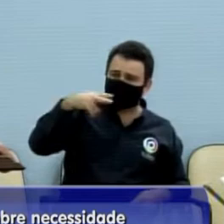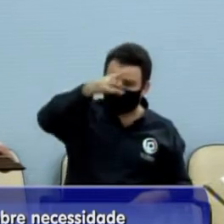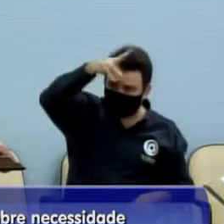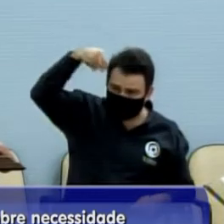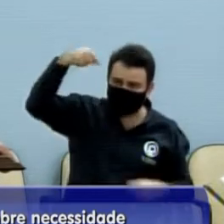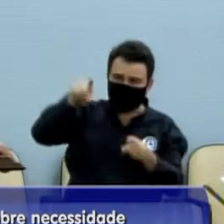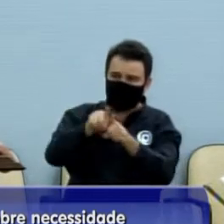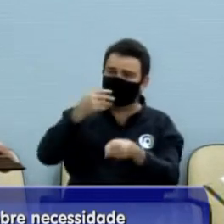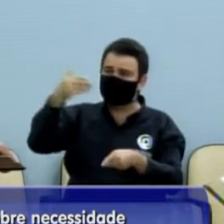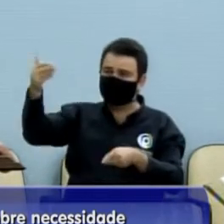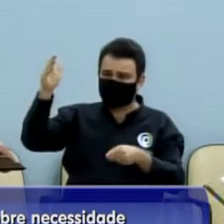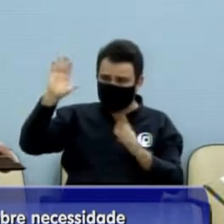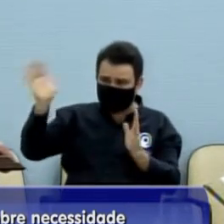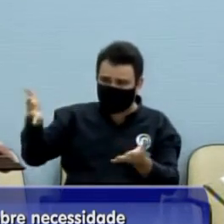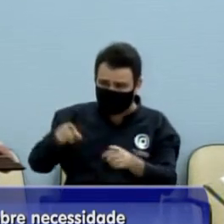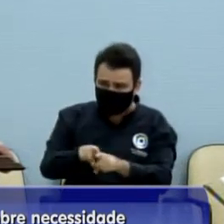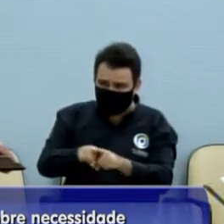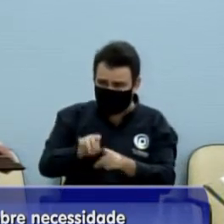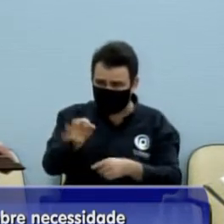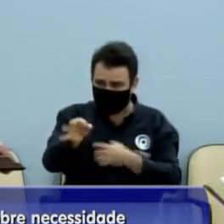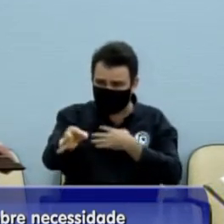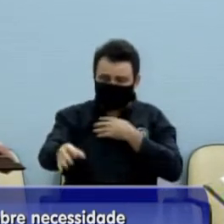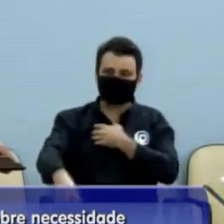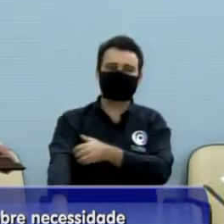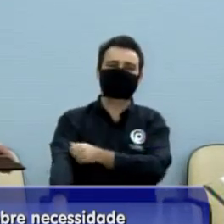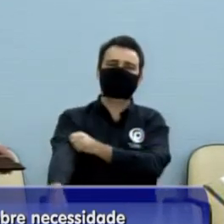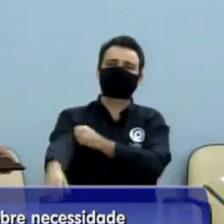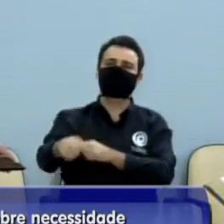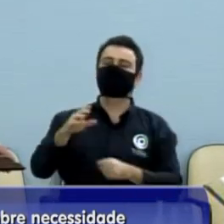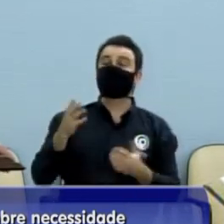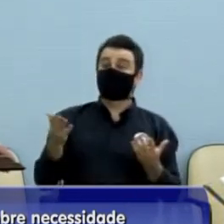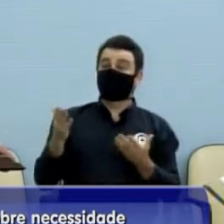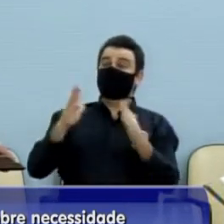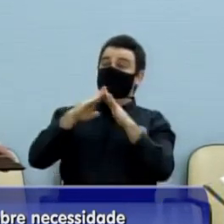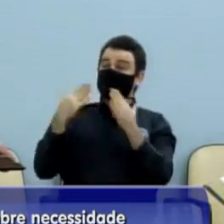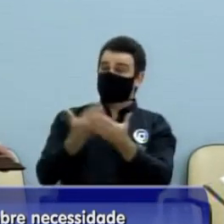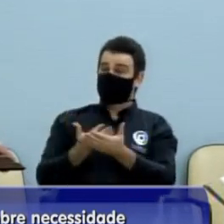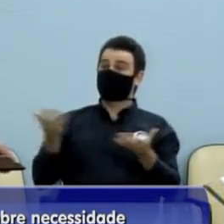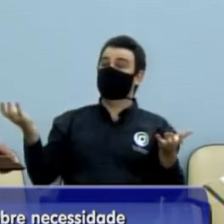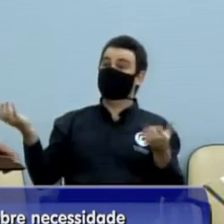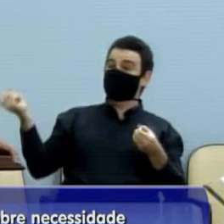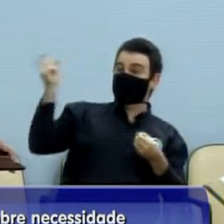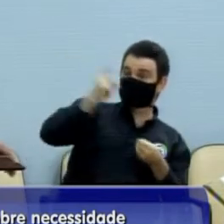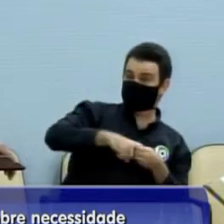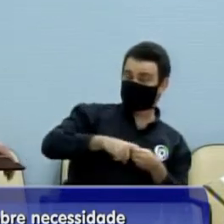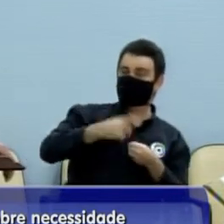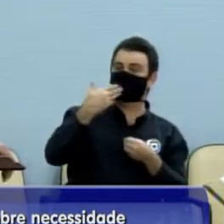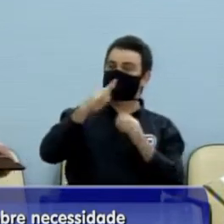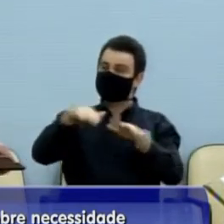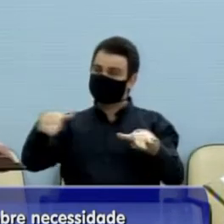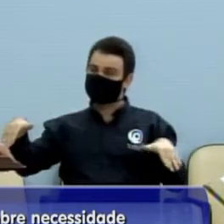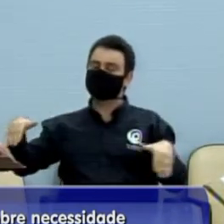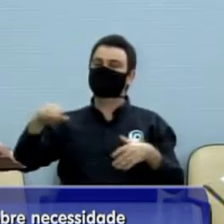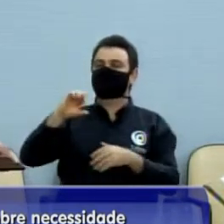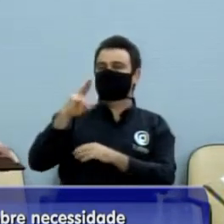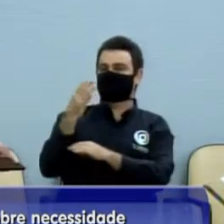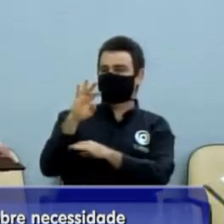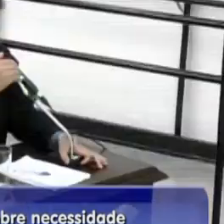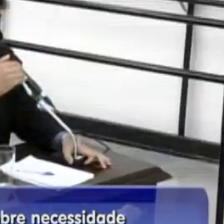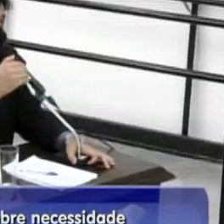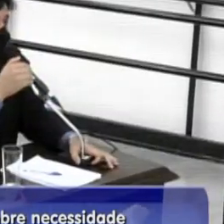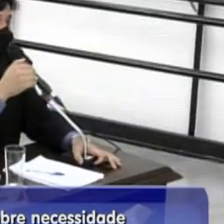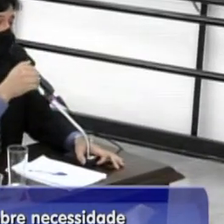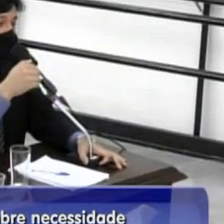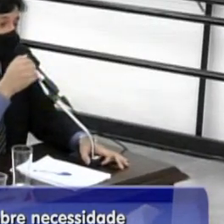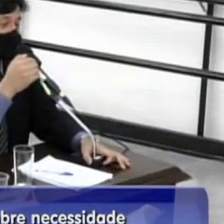Uma parte, vereador, principalmente agora no retorno às aulas, muito próximo às creches, às escolas, que as crianças muitas vezes vão ali atravessar as